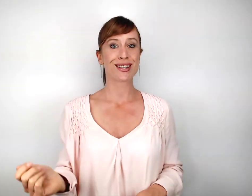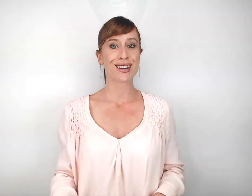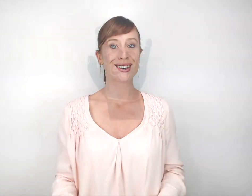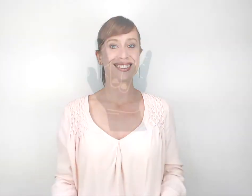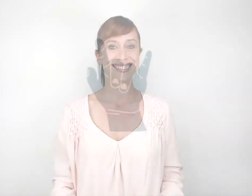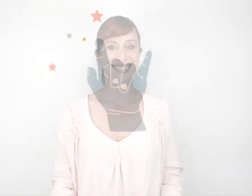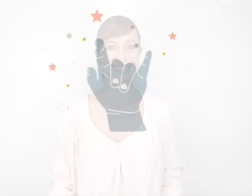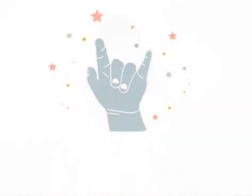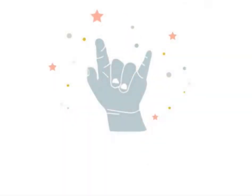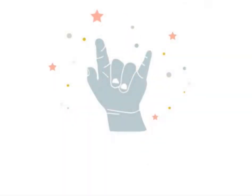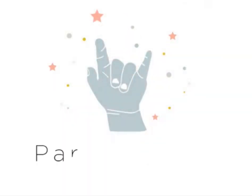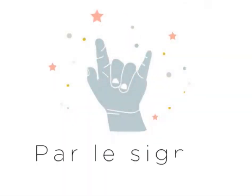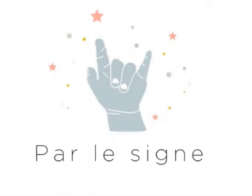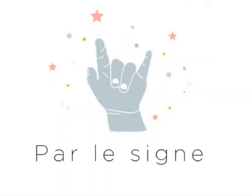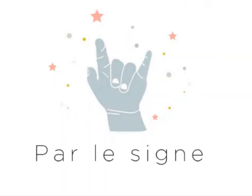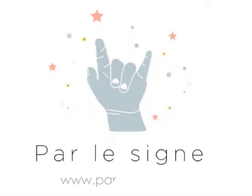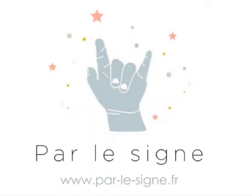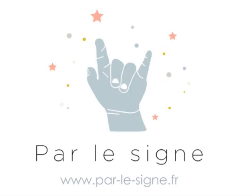Sous-titrage-Canada